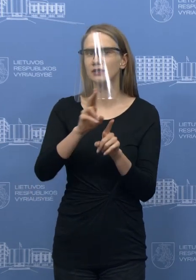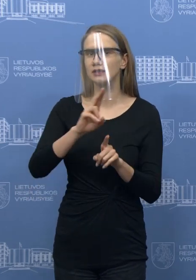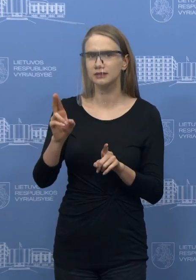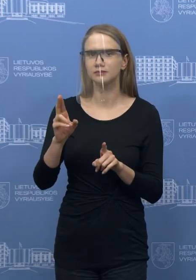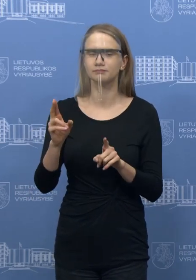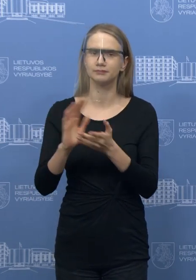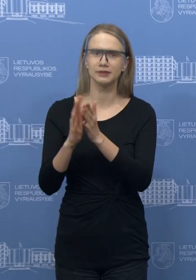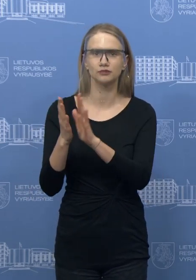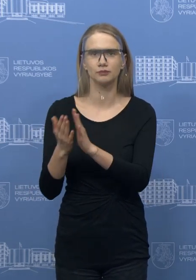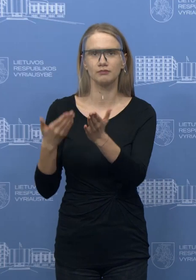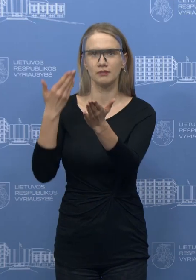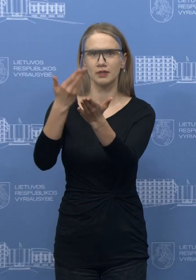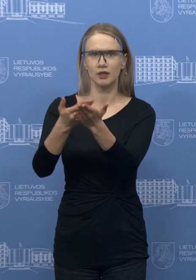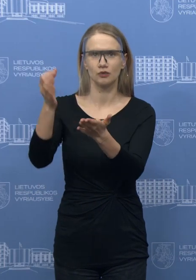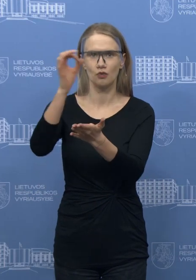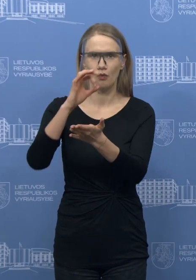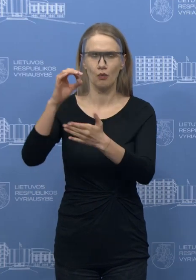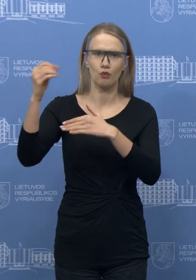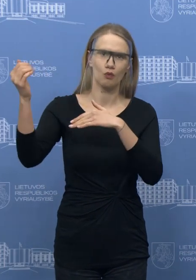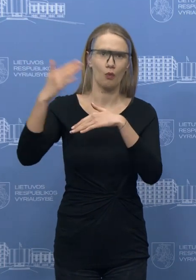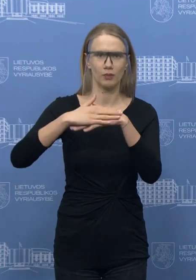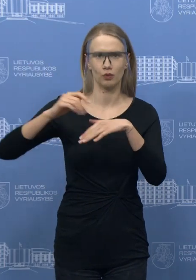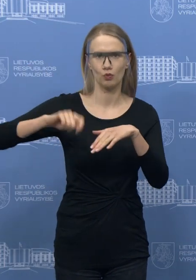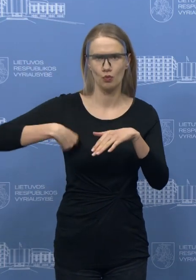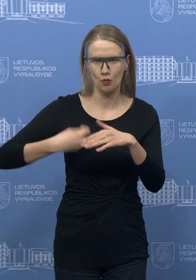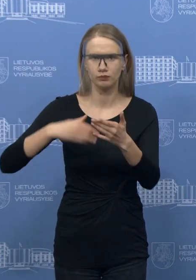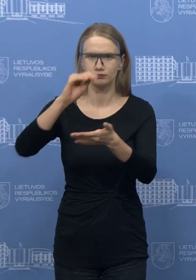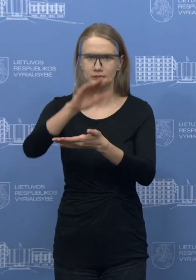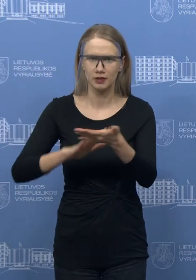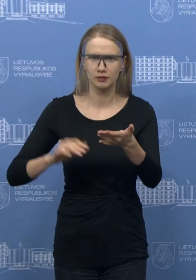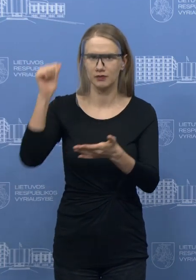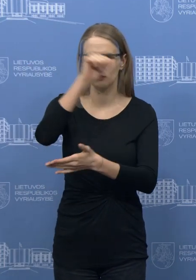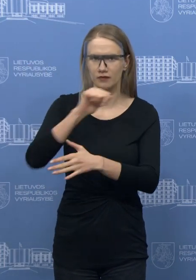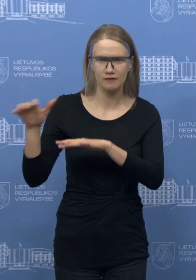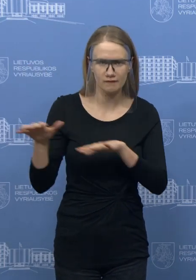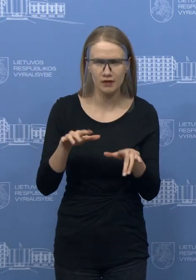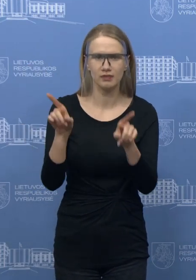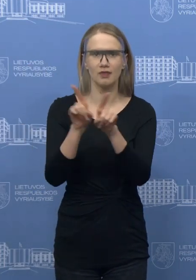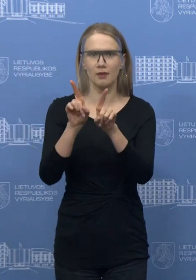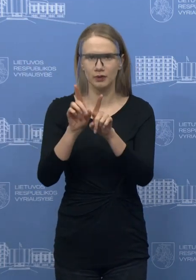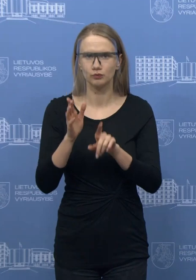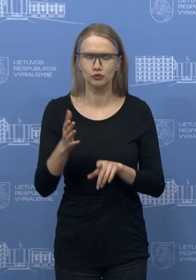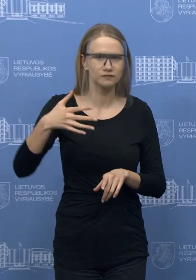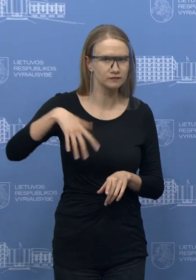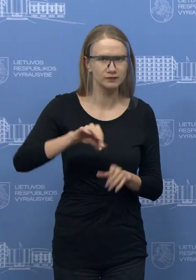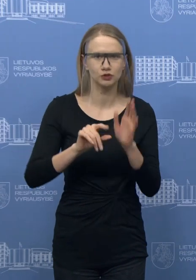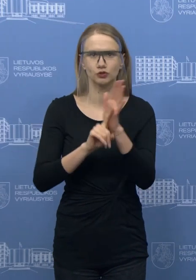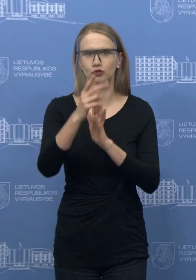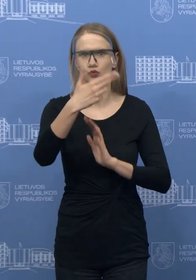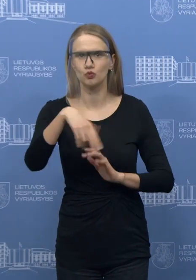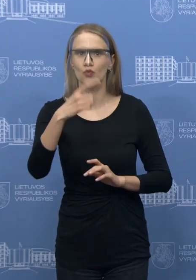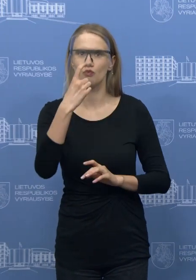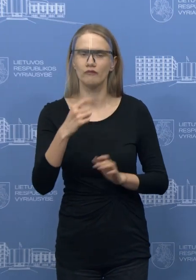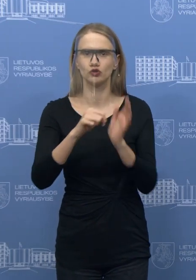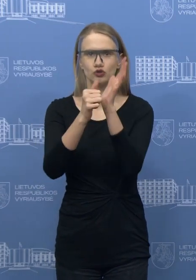teikti prašymus dėl kompensacijų ir susiję su individualiai veikla. Tai taip pat bus įsigaliojama laikotarpis nuo